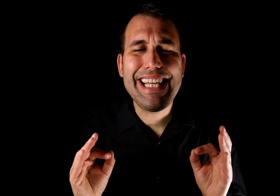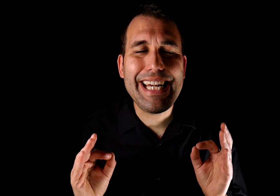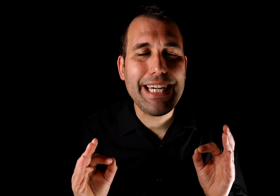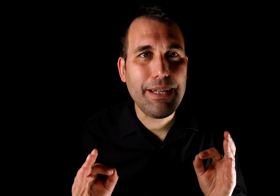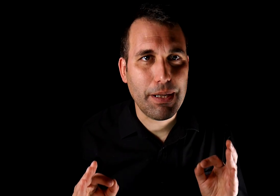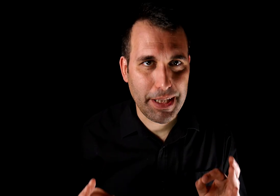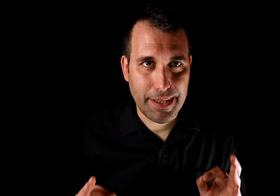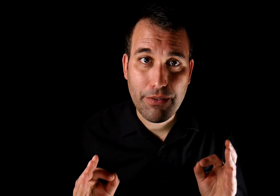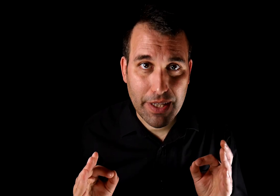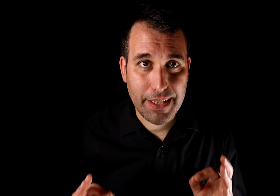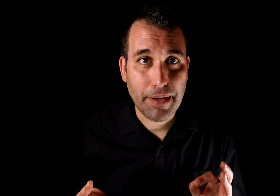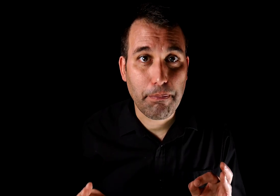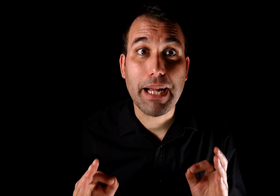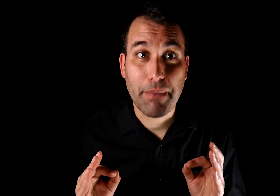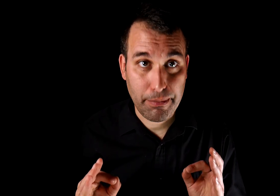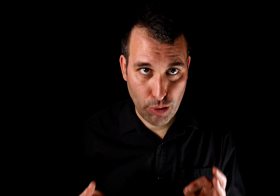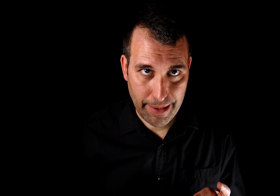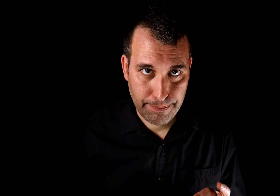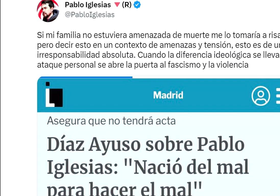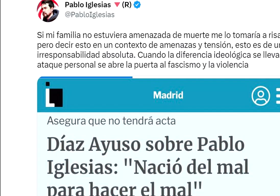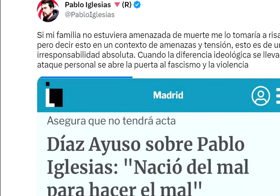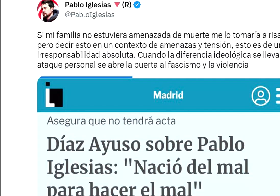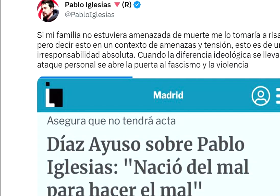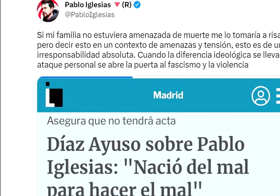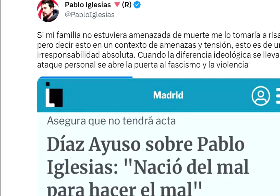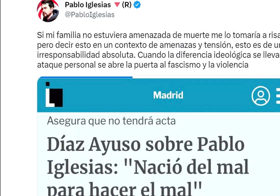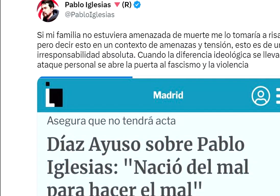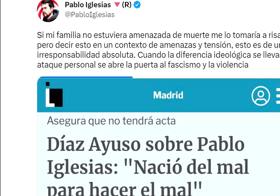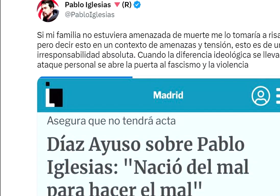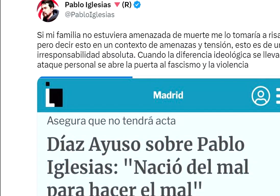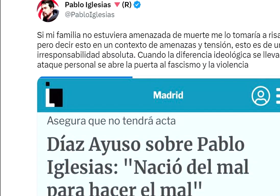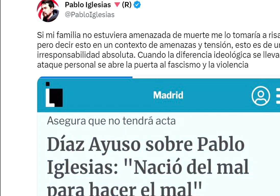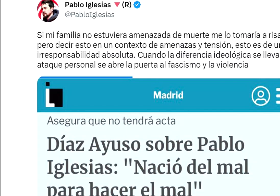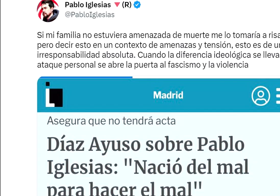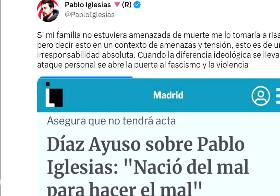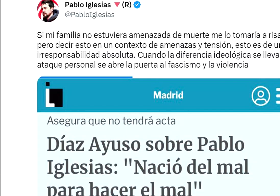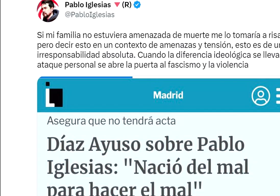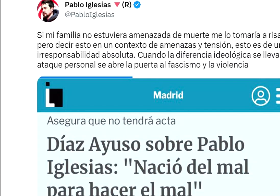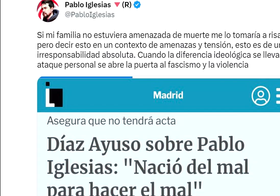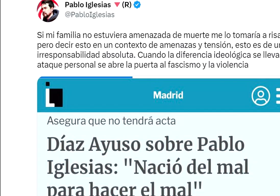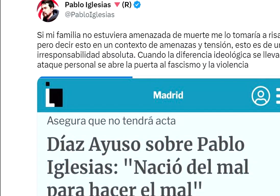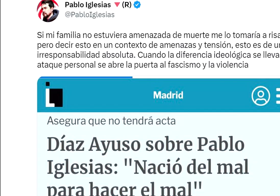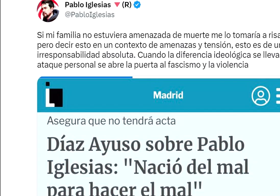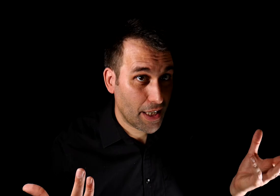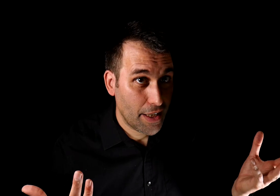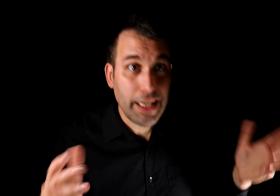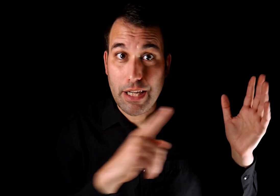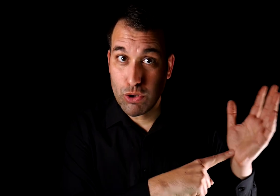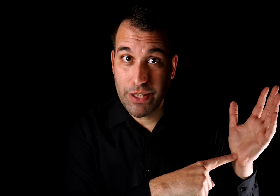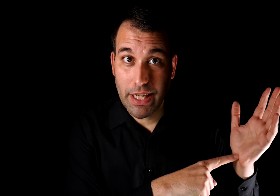terriblemente efectiva para manipular. Apela a nuestro deseo de justicia. Ya que si hay víctima, hay injusticia. Y la injusticia